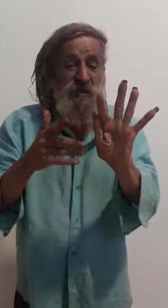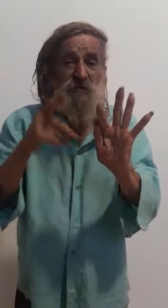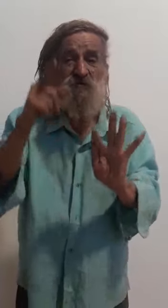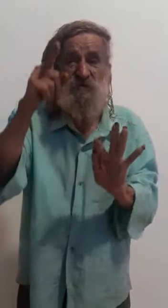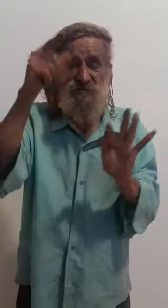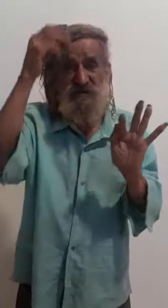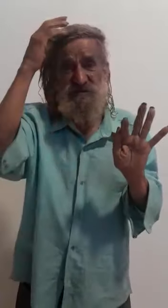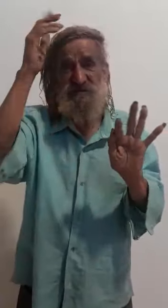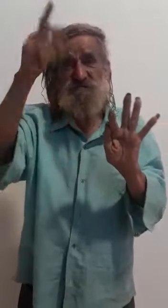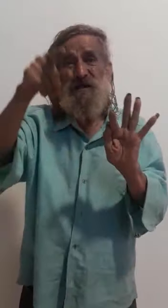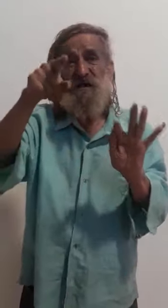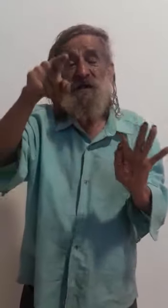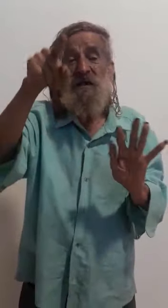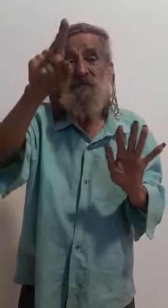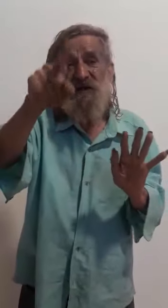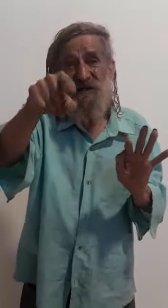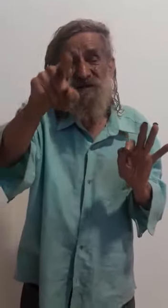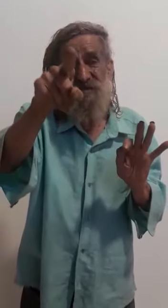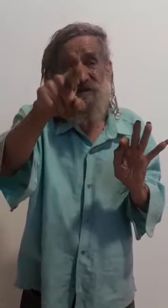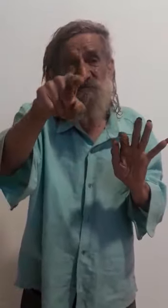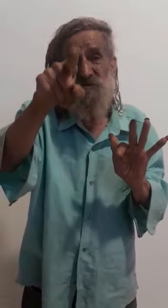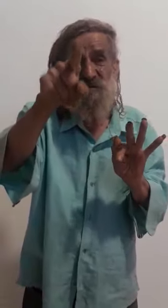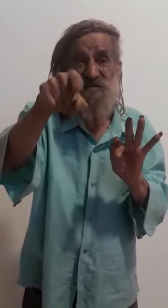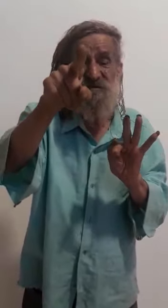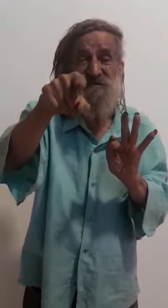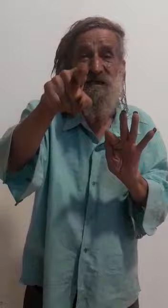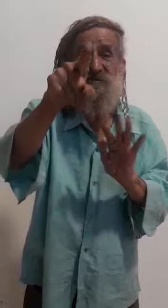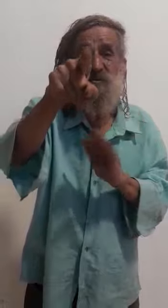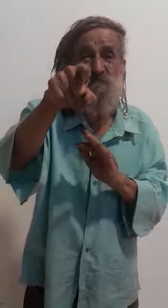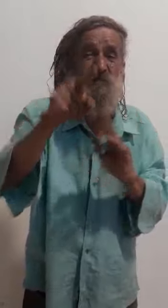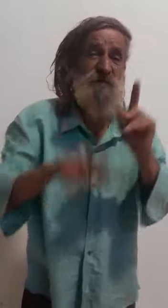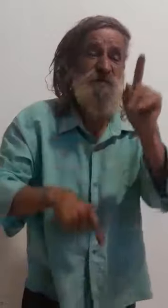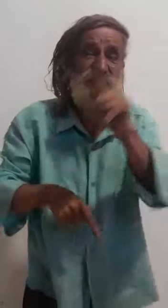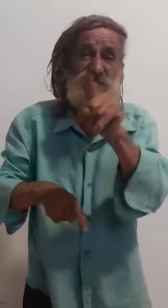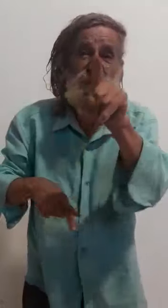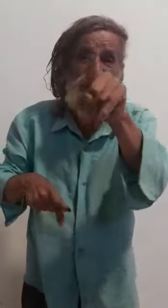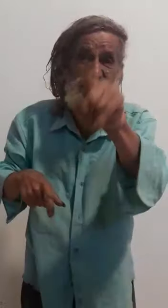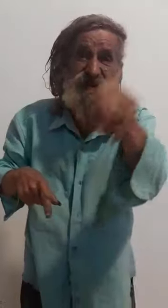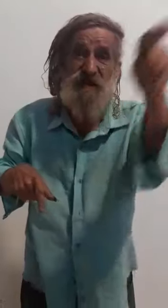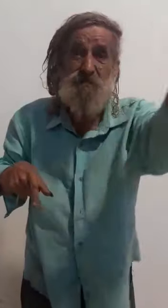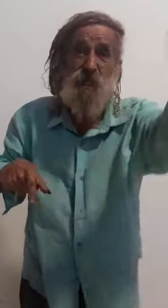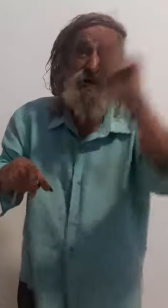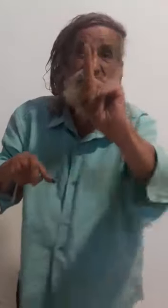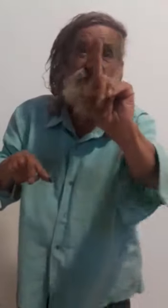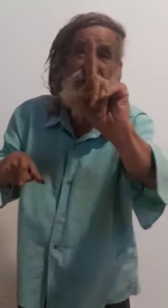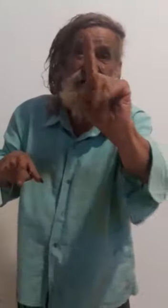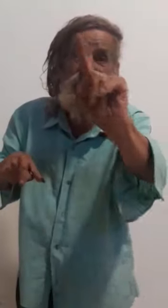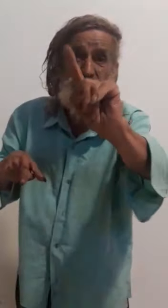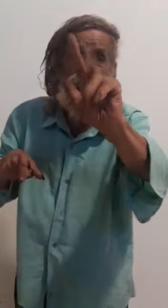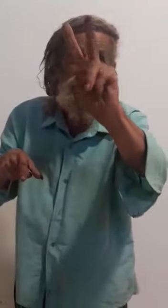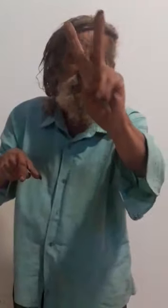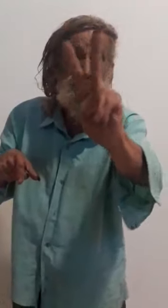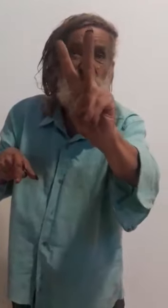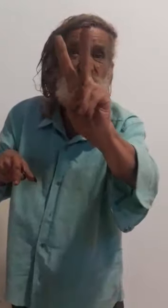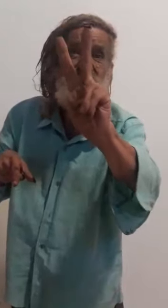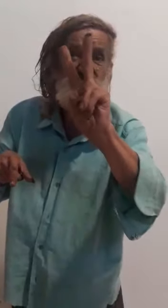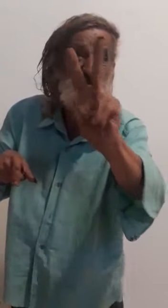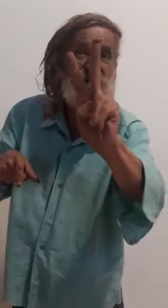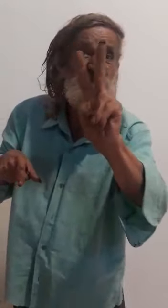vocês esperam, se vocês quiserem, nós podemos fazer uma Itaipu aí no Caramuru ou São Martinho,